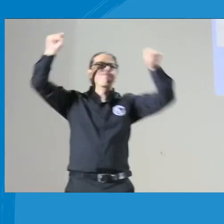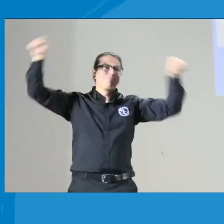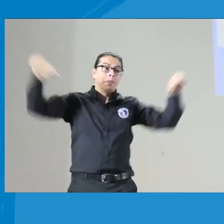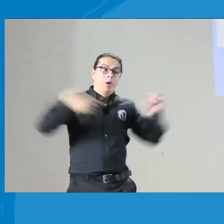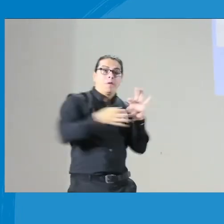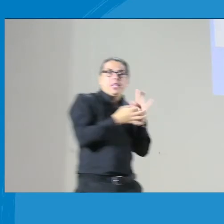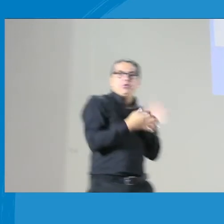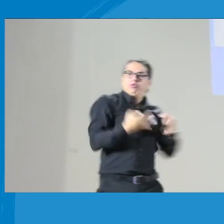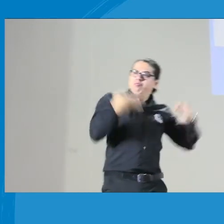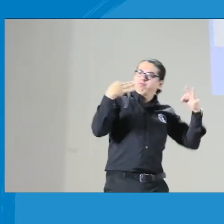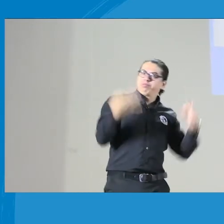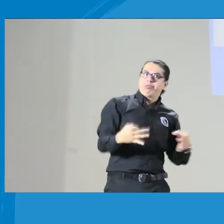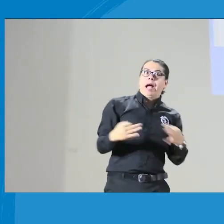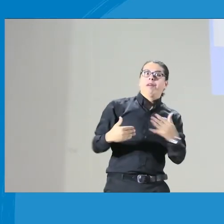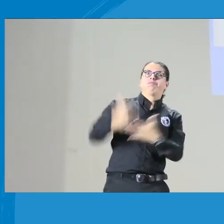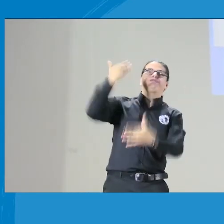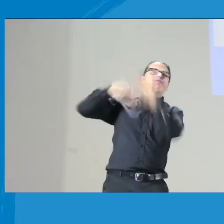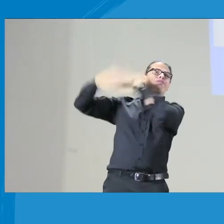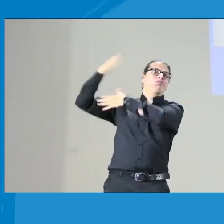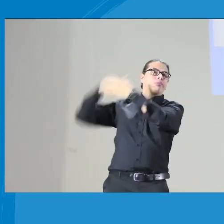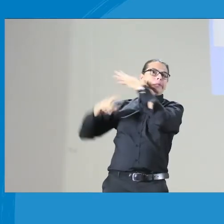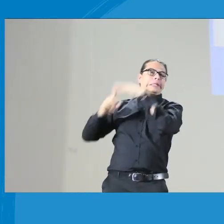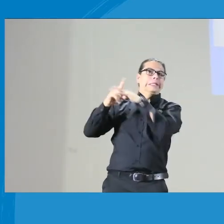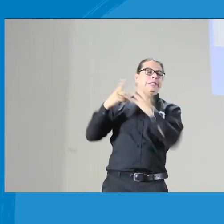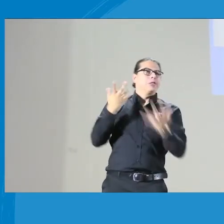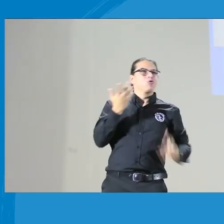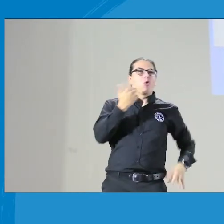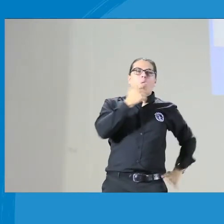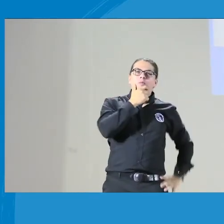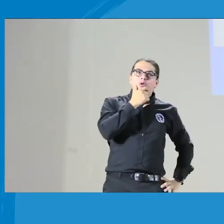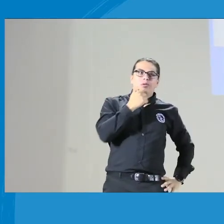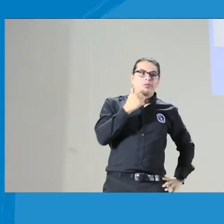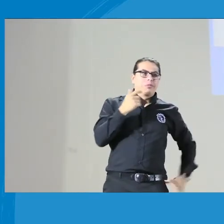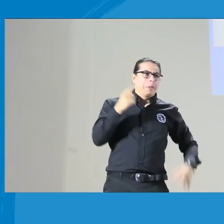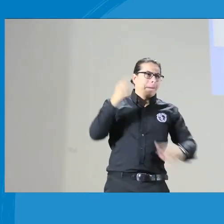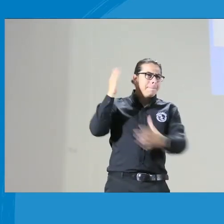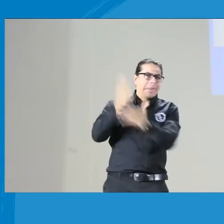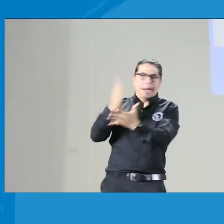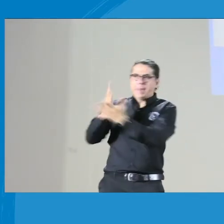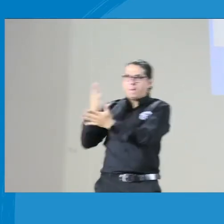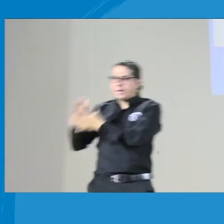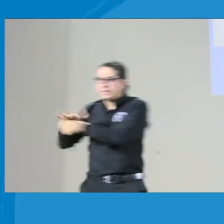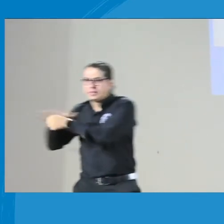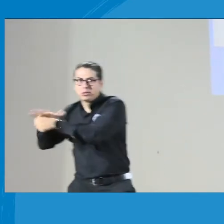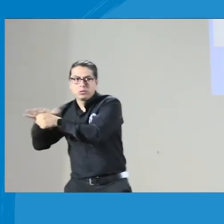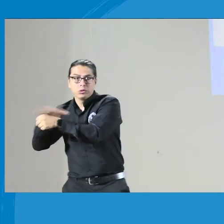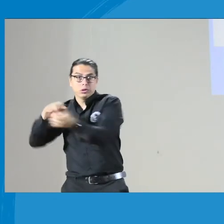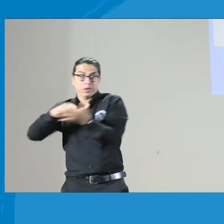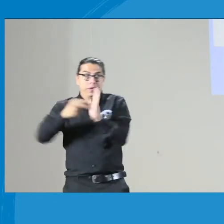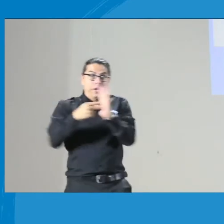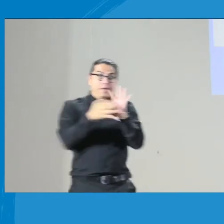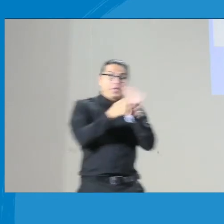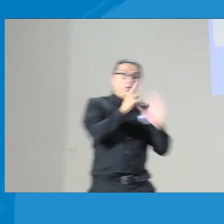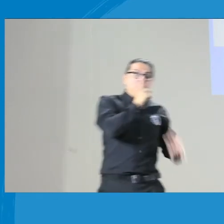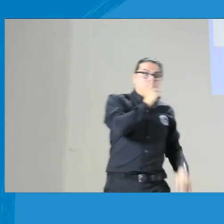sino a las familias, las quejas de diferentes partes. Y pues, entonces empezamos a pensar, bueno, en todas estas